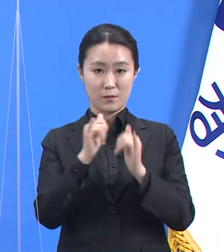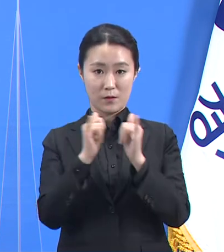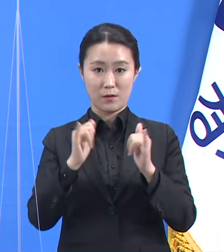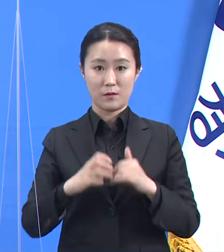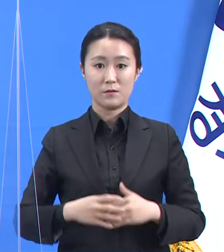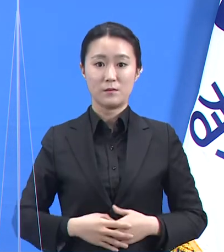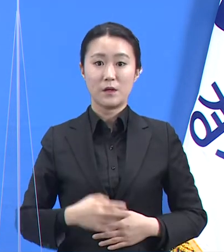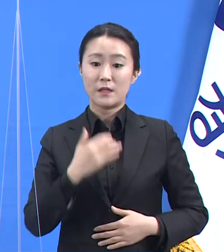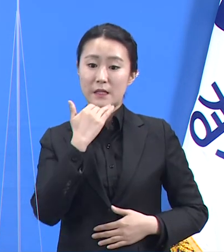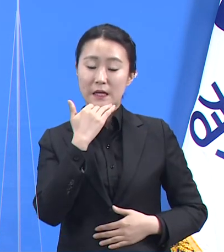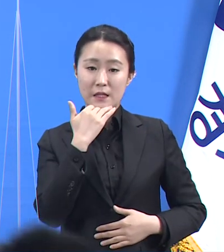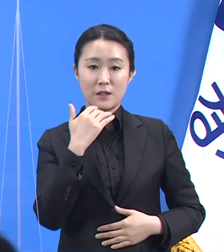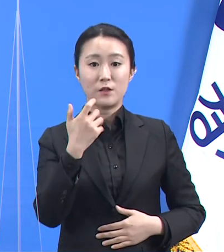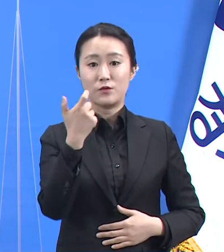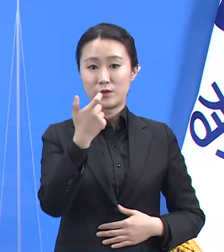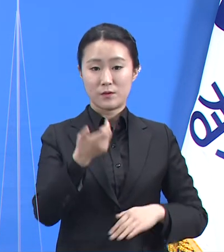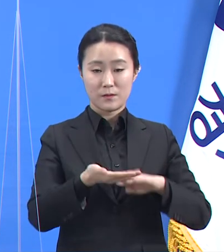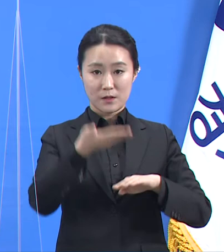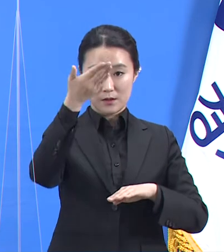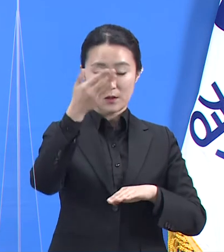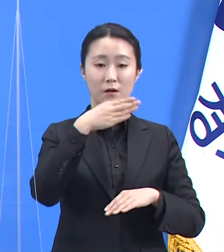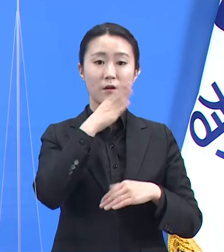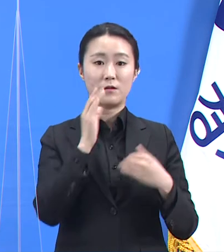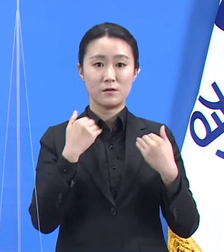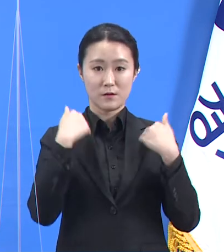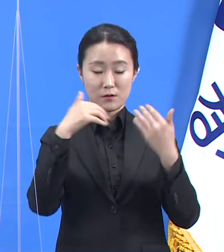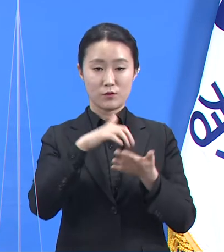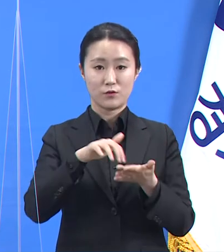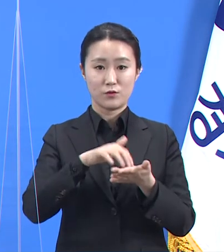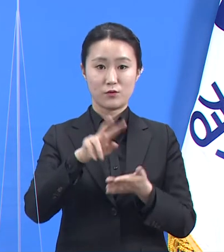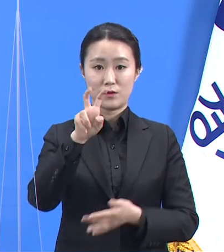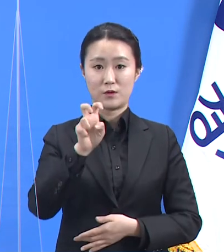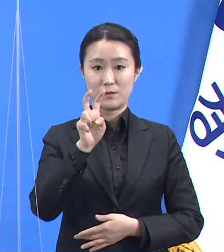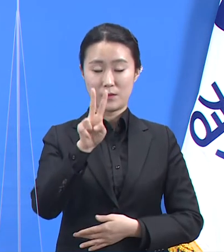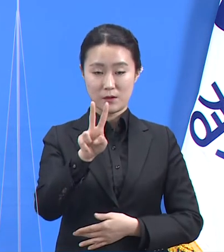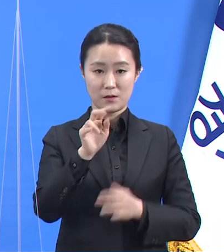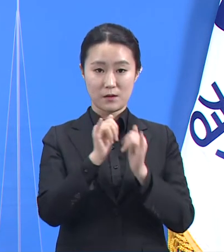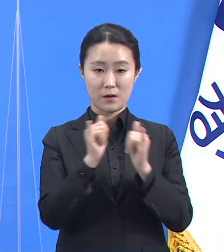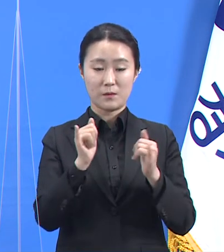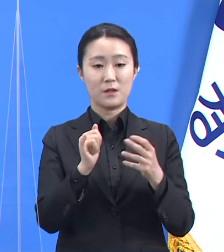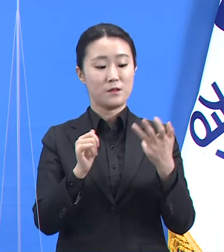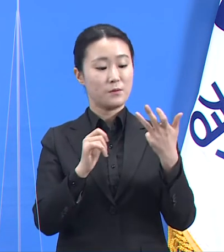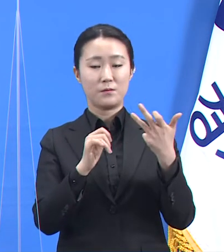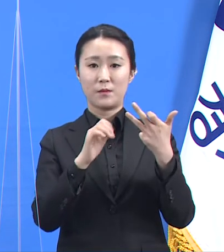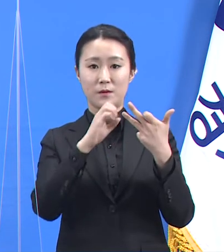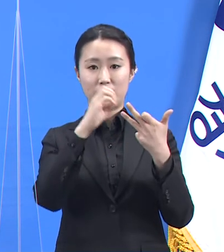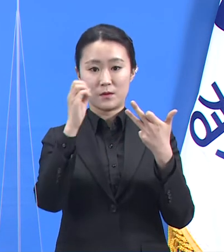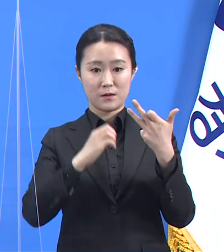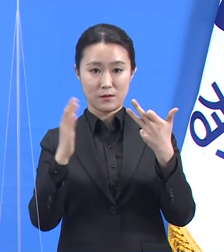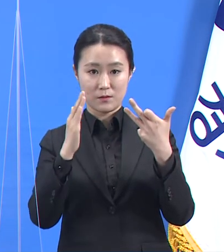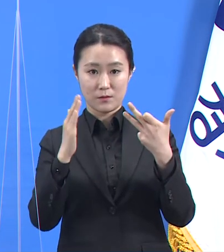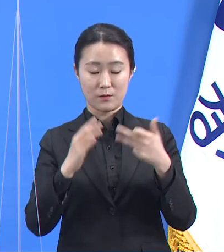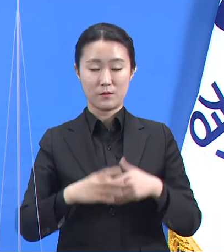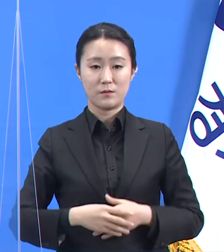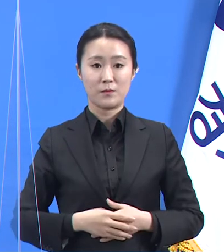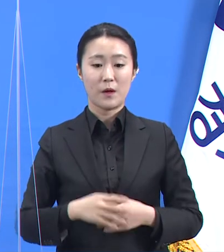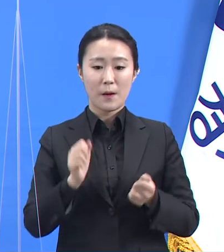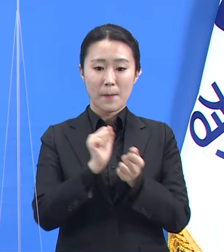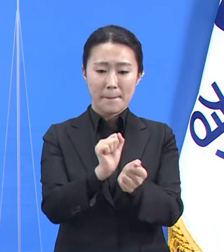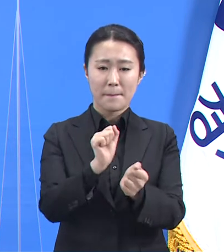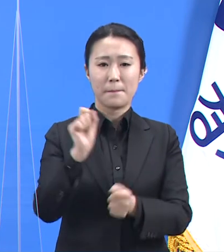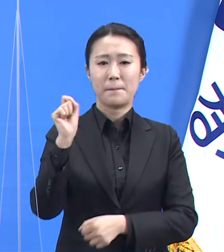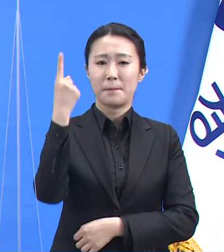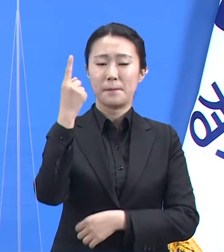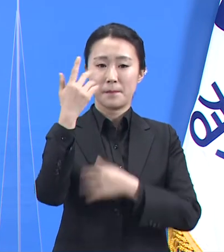고령자는 22명으로 18.8%를 차지합니다. 감염 경로를 알 수 없는